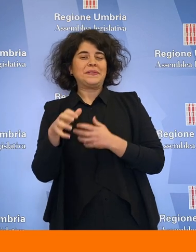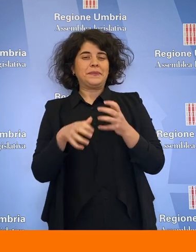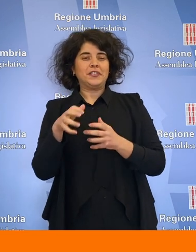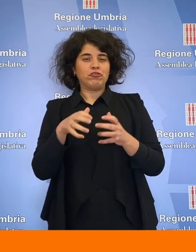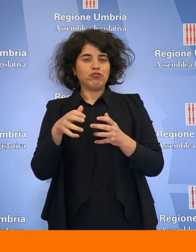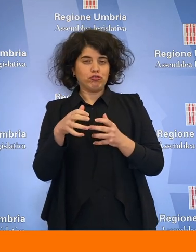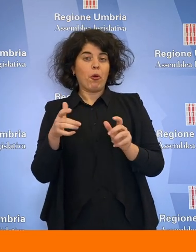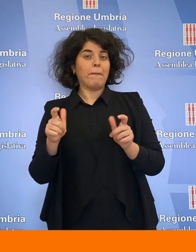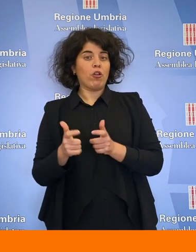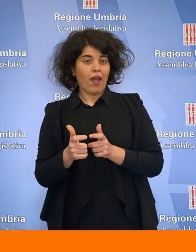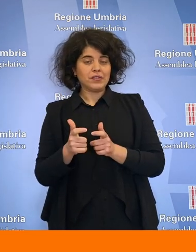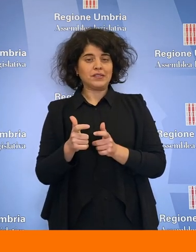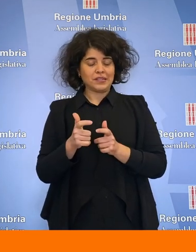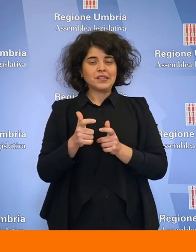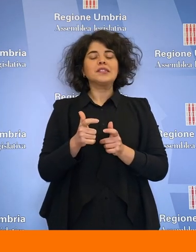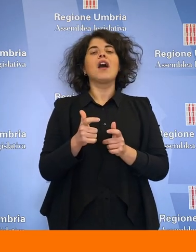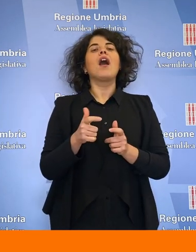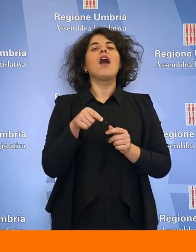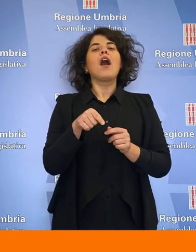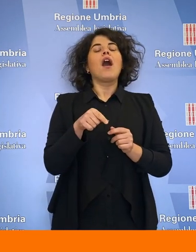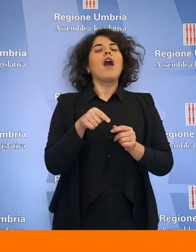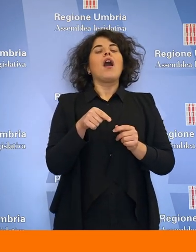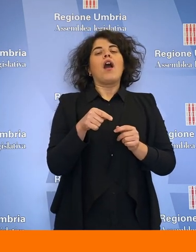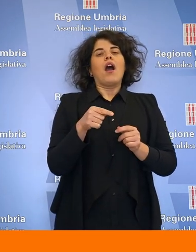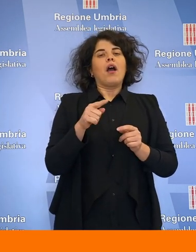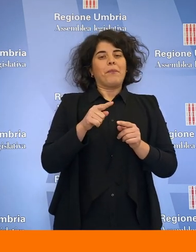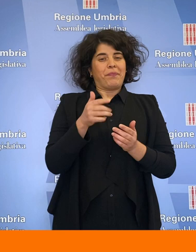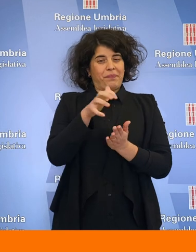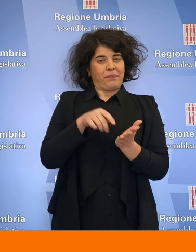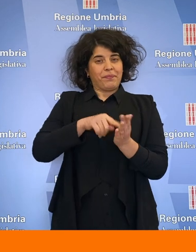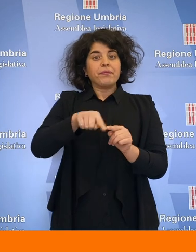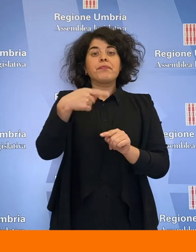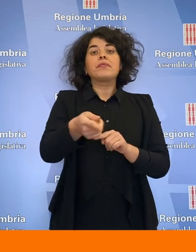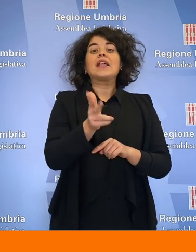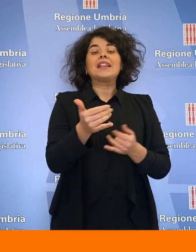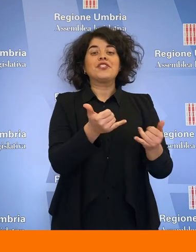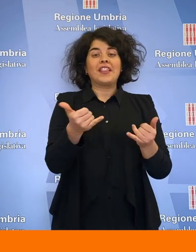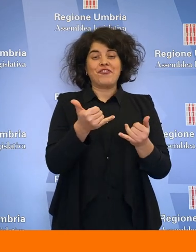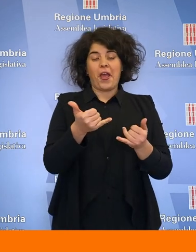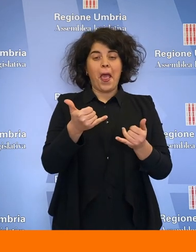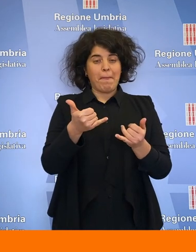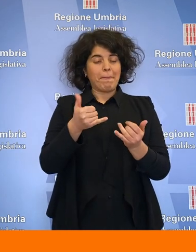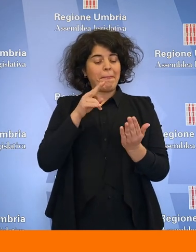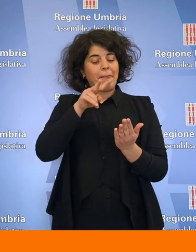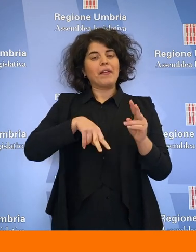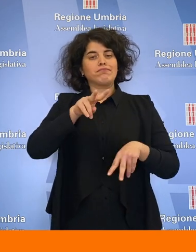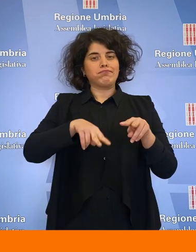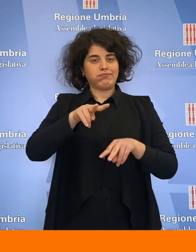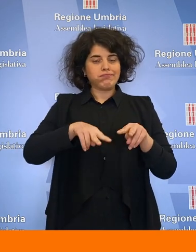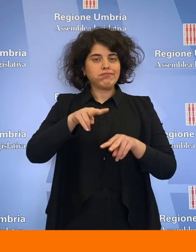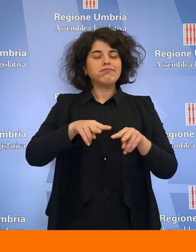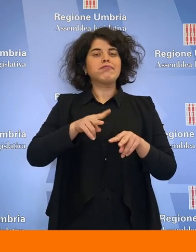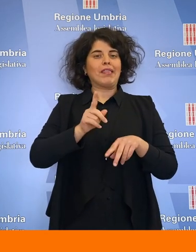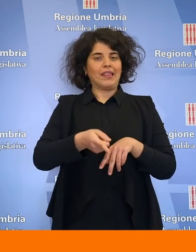la minoranza. L'atto verrà esaminato in consiglio nella seduta prevista per il 13 dicembre. Il documento di